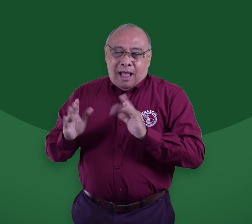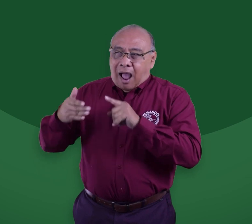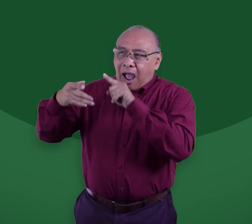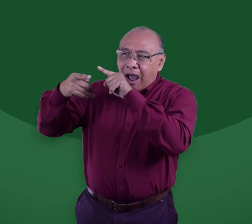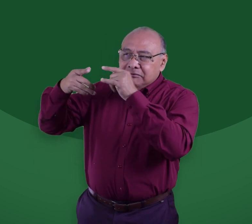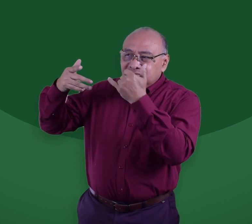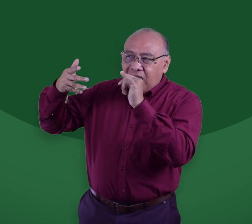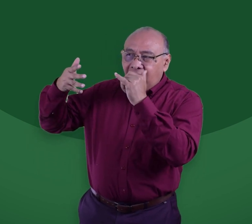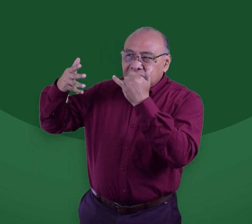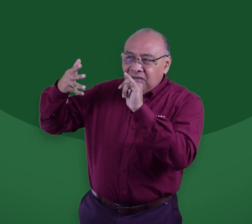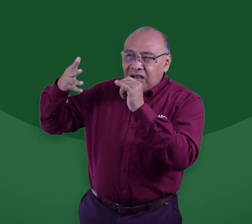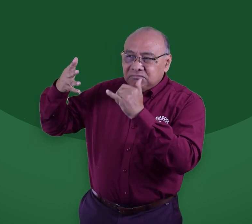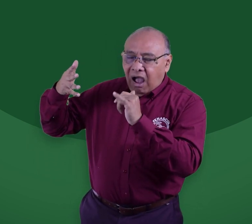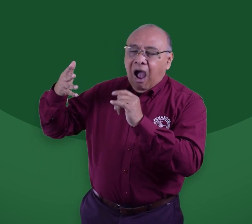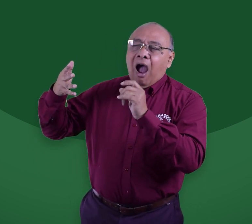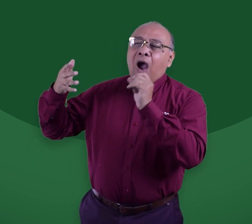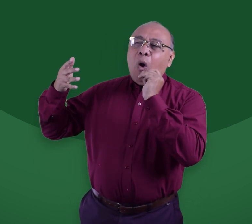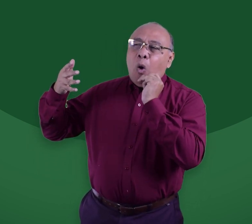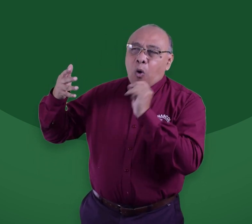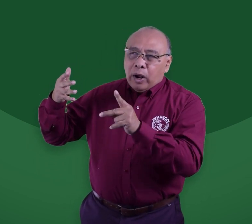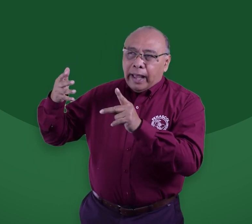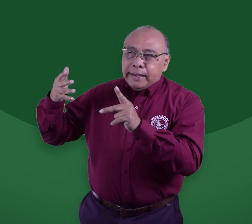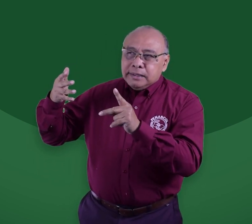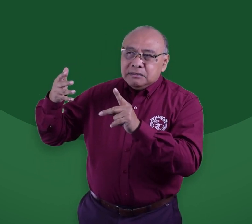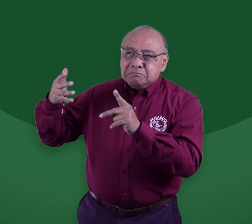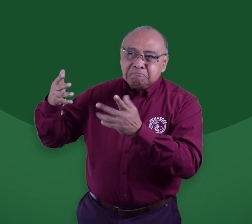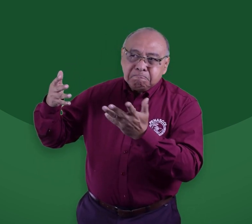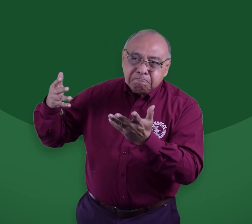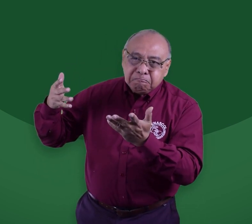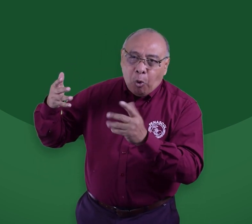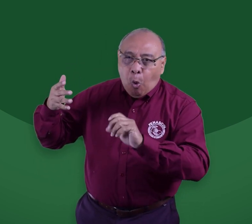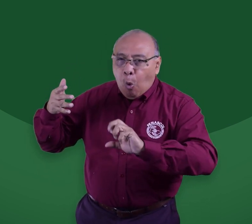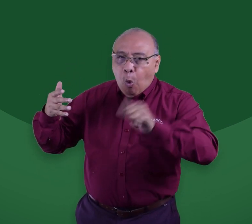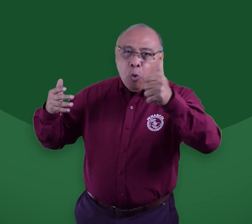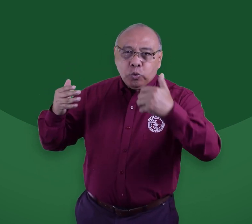ya se ha hablado, sino que más bien puedan abordar otros puntos adicionales.